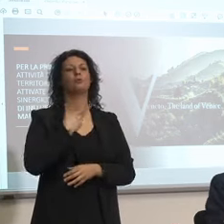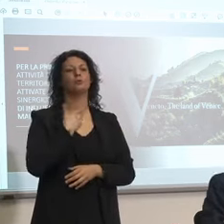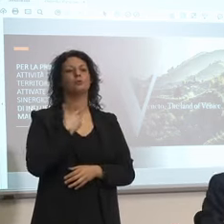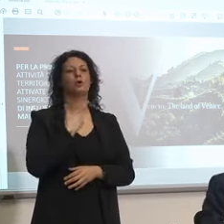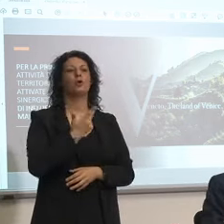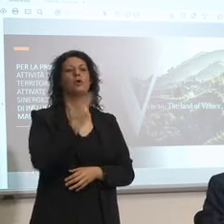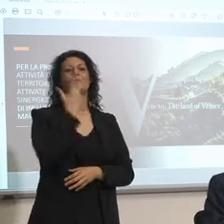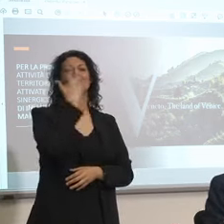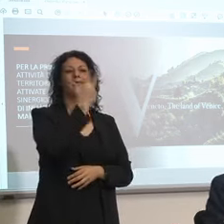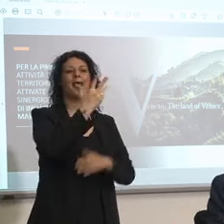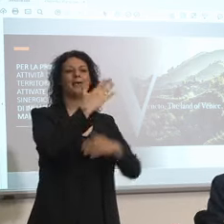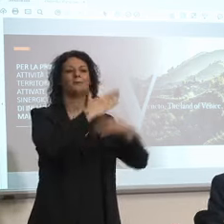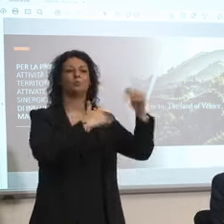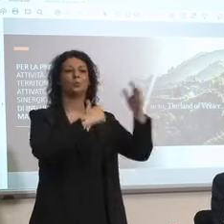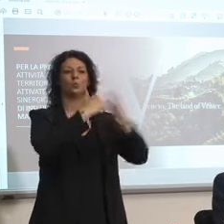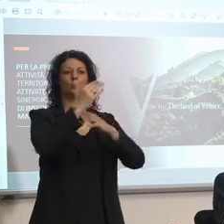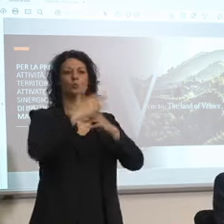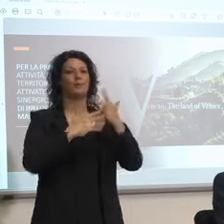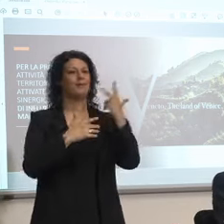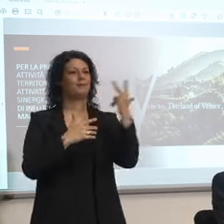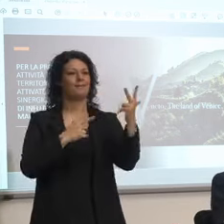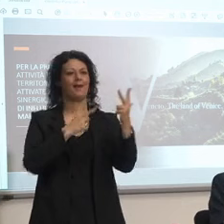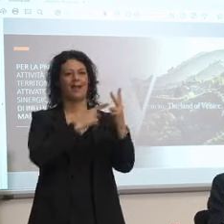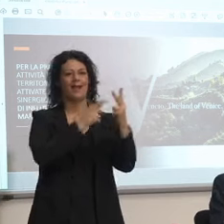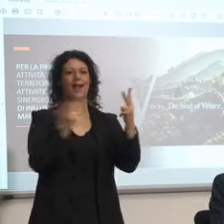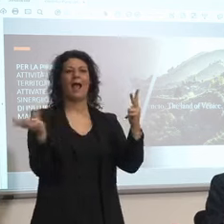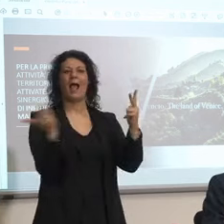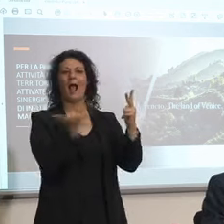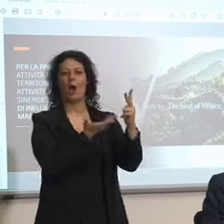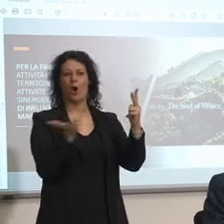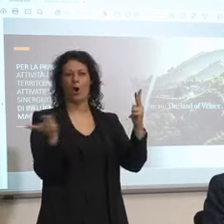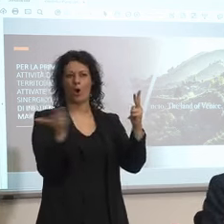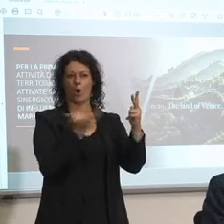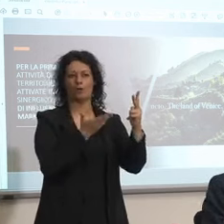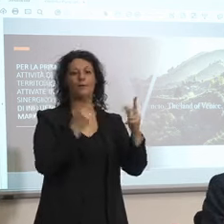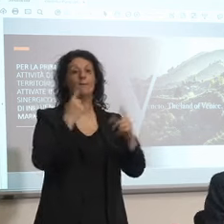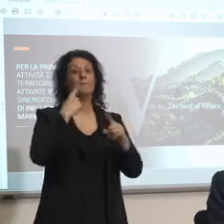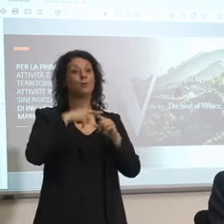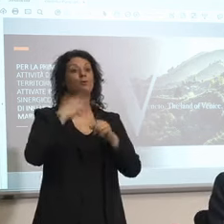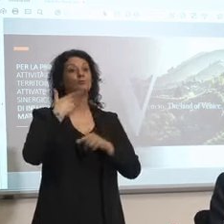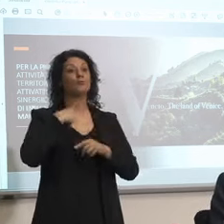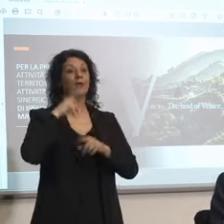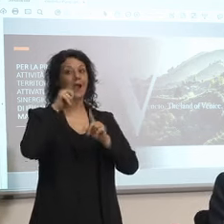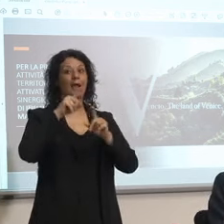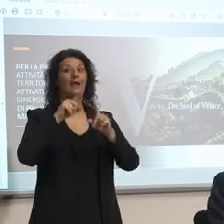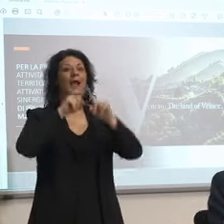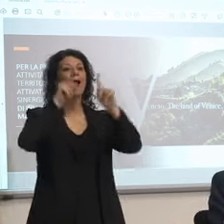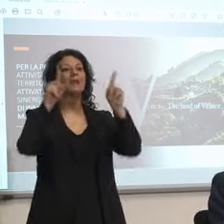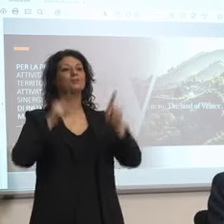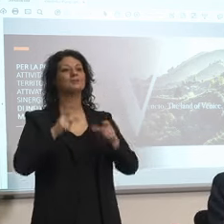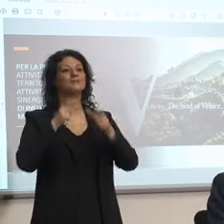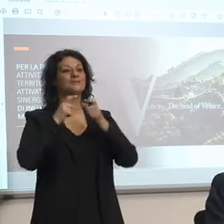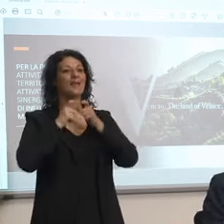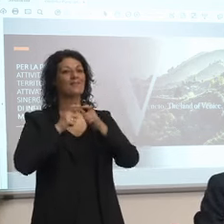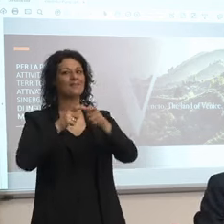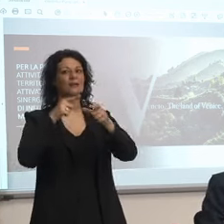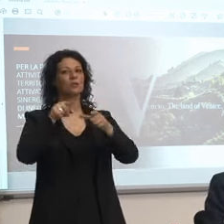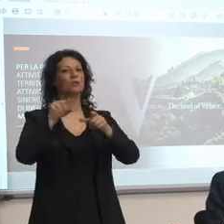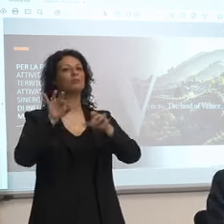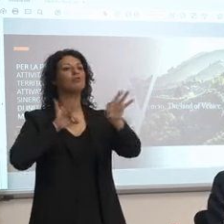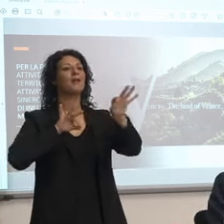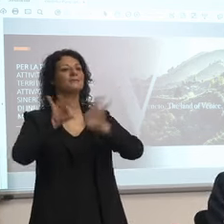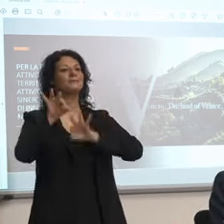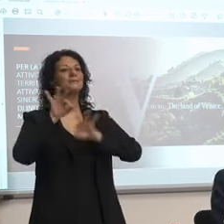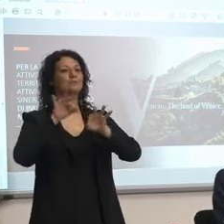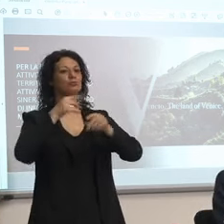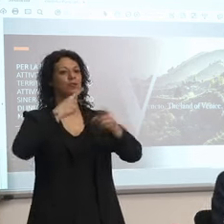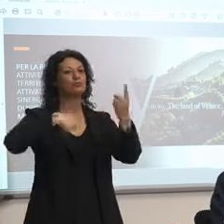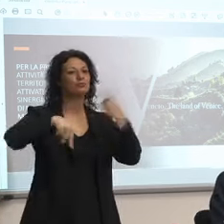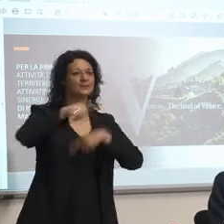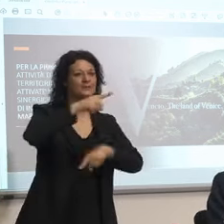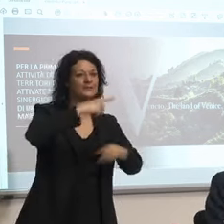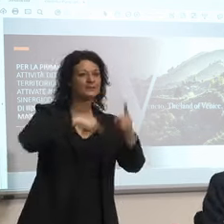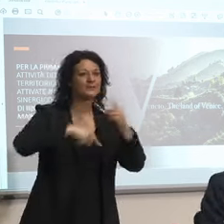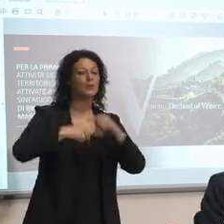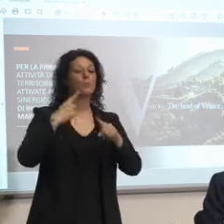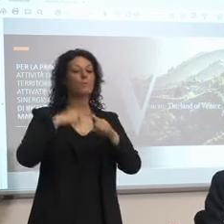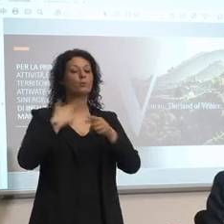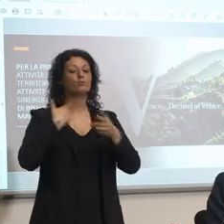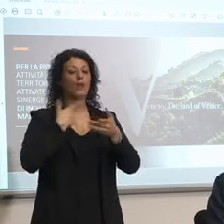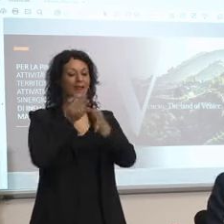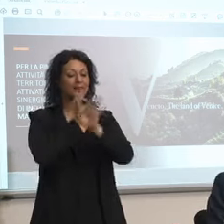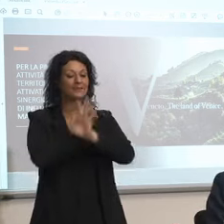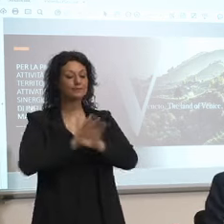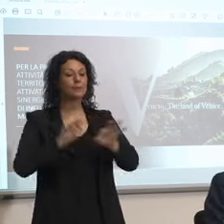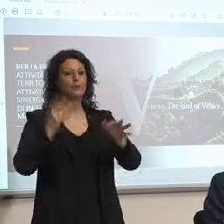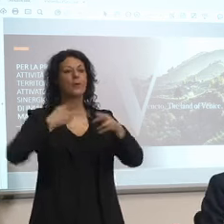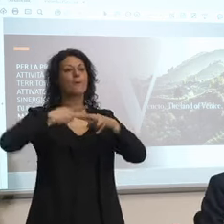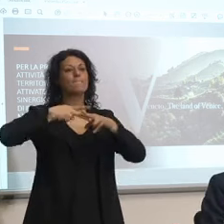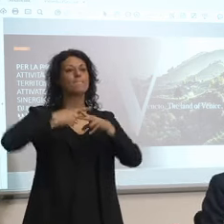accolgono però poi hai l'agenzia di viaggi che gestisce il giro hai il trasporto pubblico privato hai il meccanico che aggiusta le biciclette